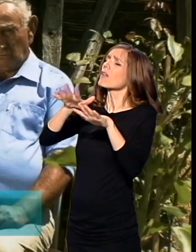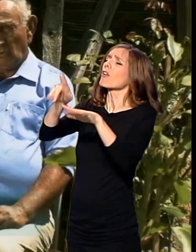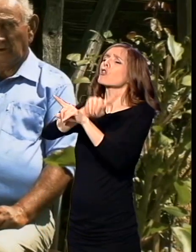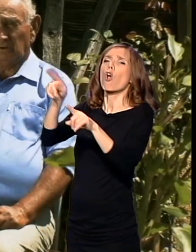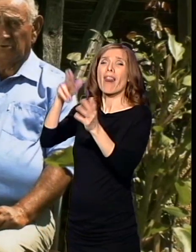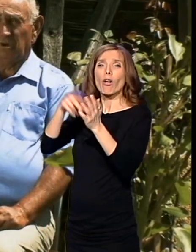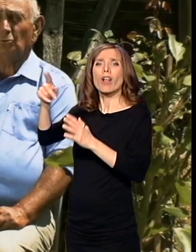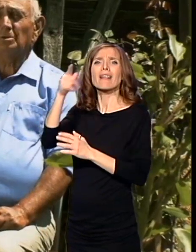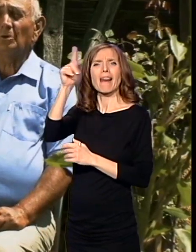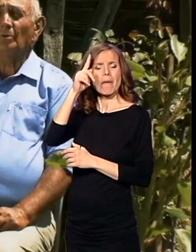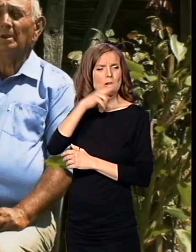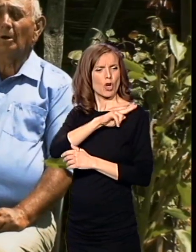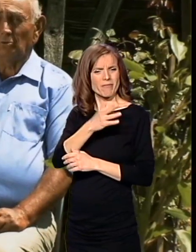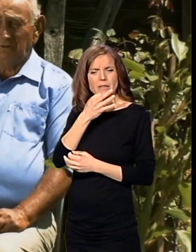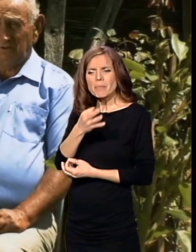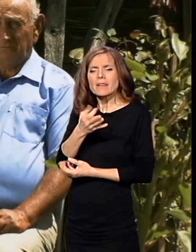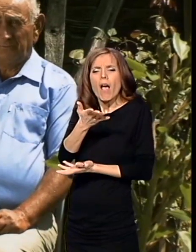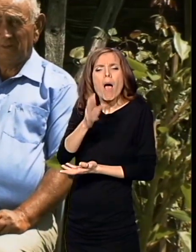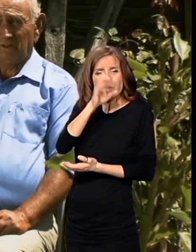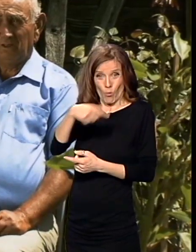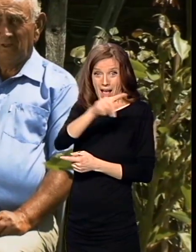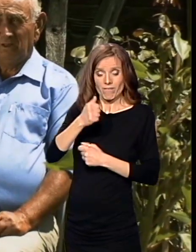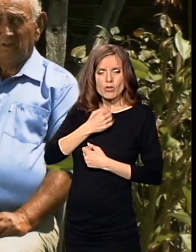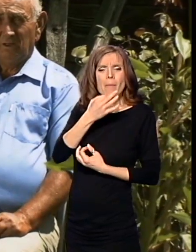pitote Bugare, kaže, de vodite ovaj narod?